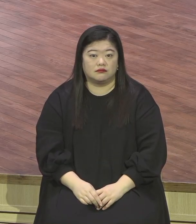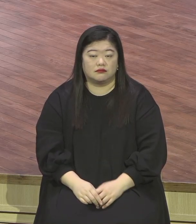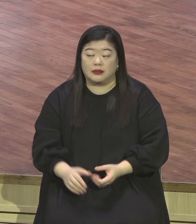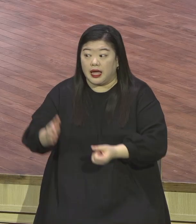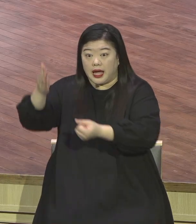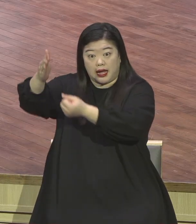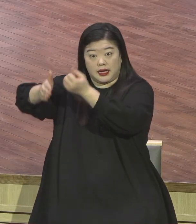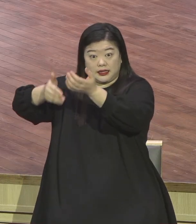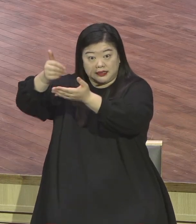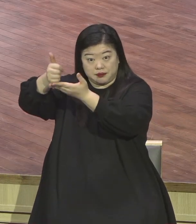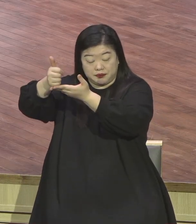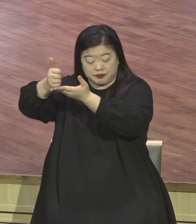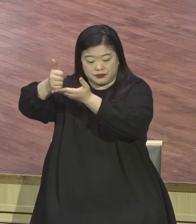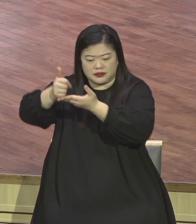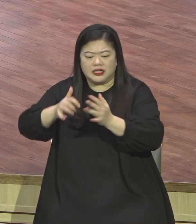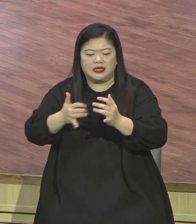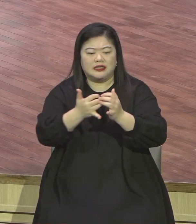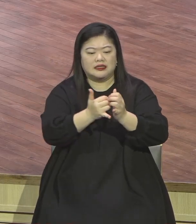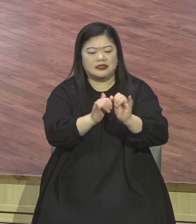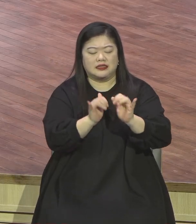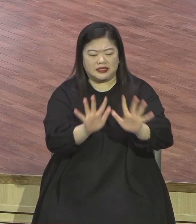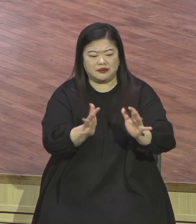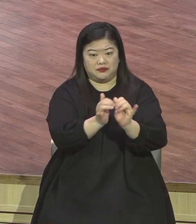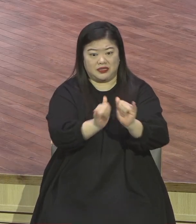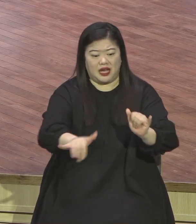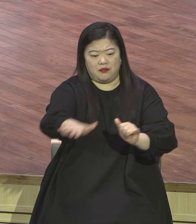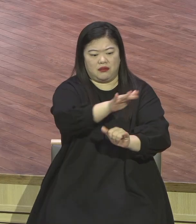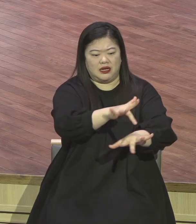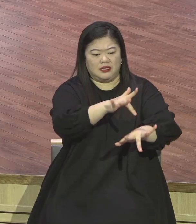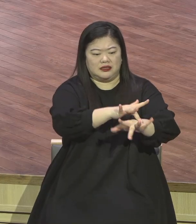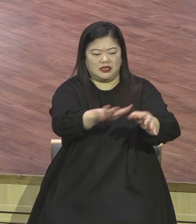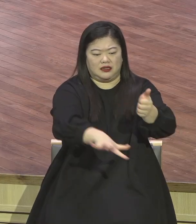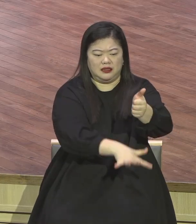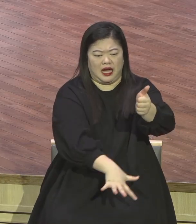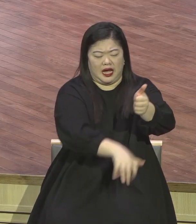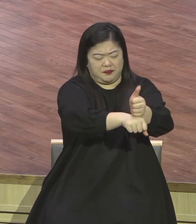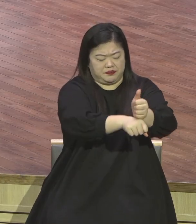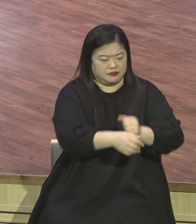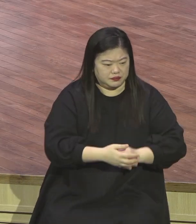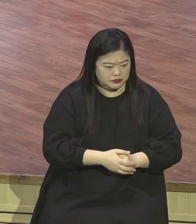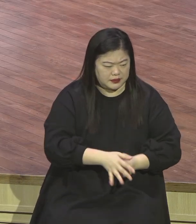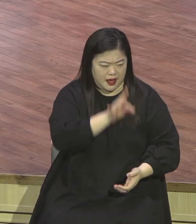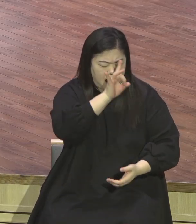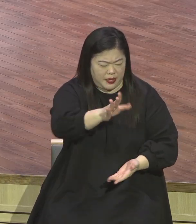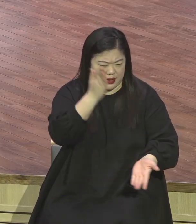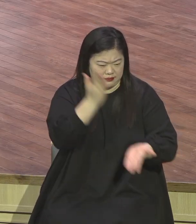원수로부터 보호하시고 뺏기지 않으시려고 강한 질투심을 가지고